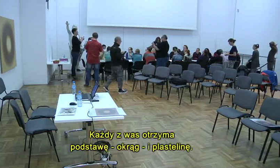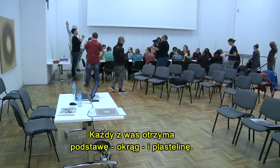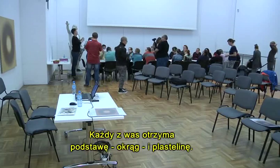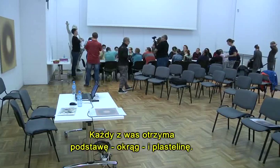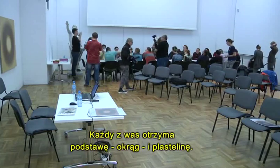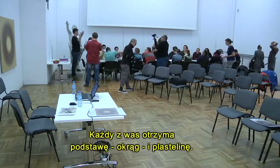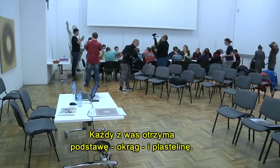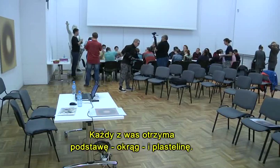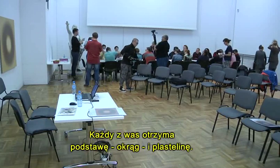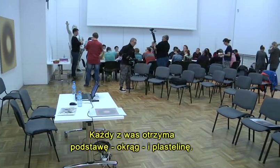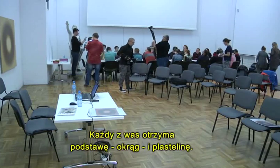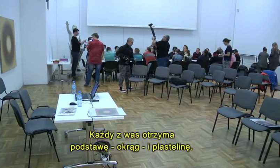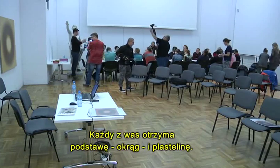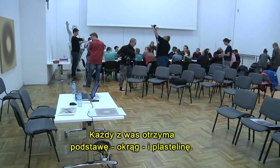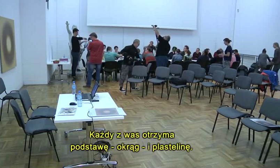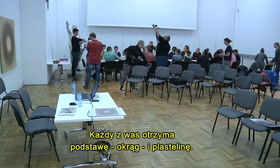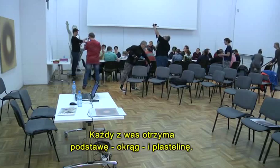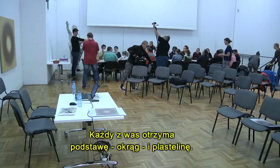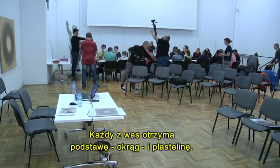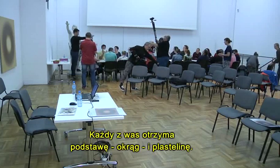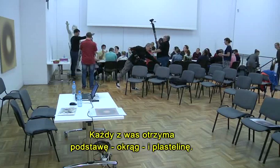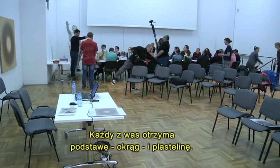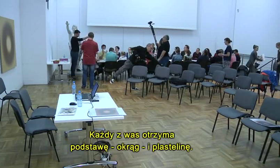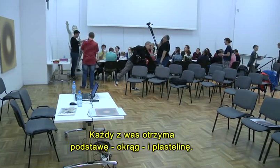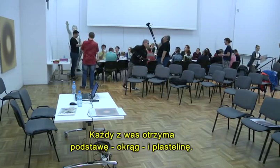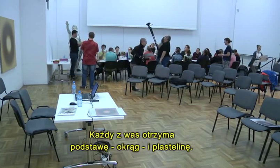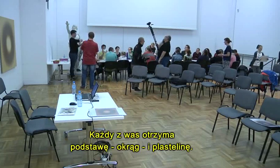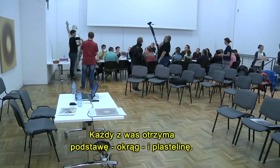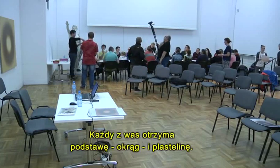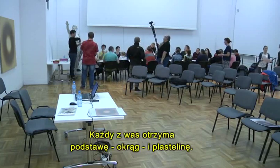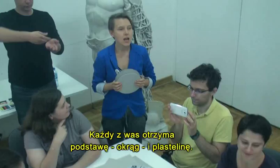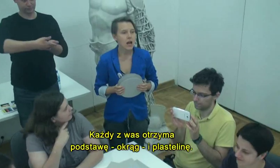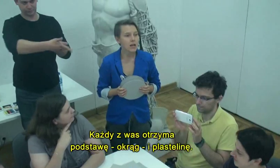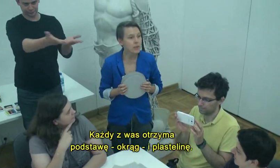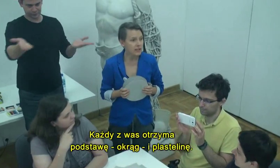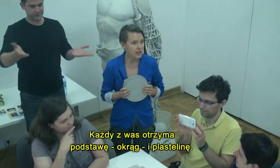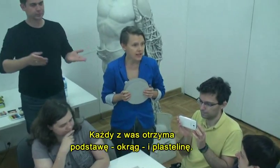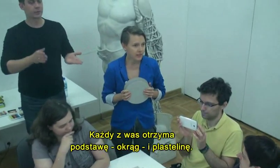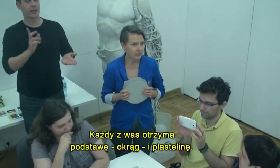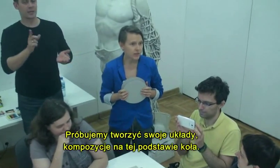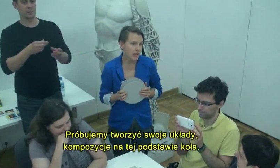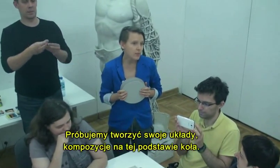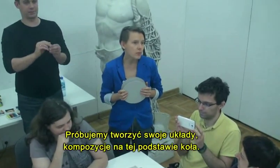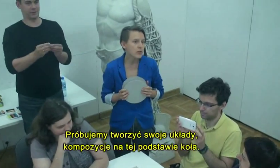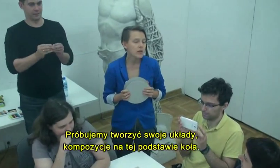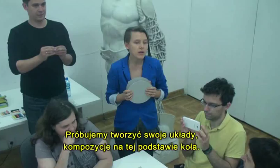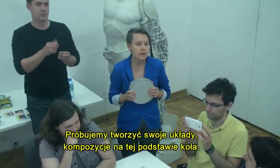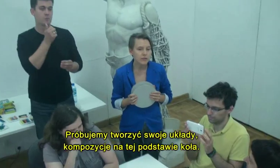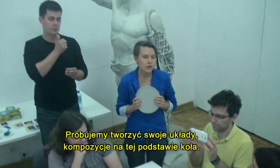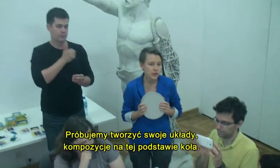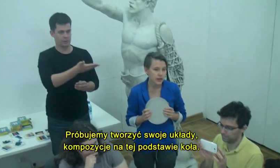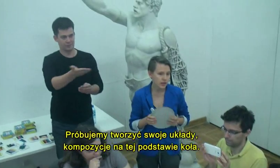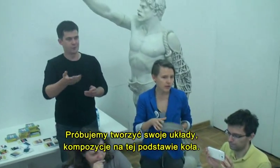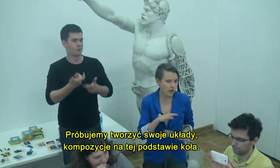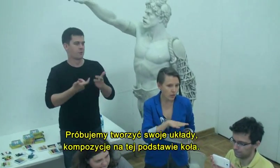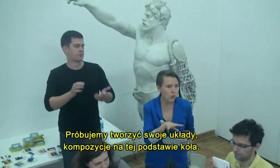Każdy z Was otrzyma podstawę, okrąg i plastelinę. I spróbujemy